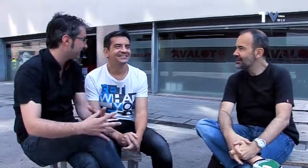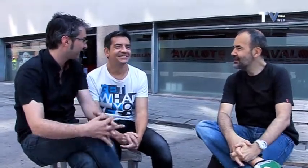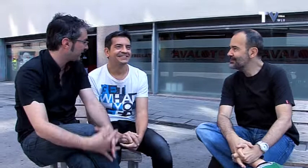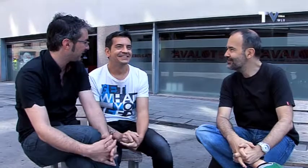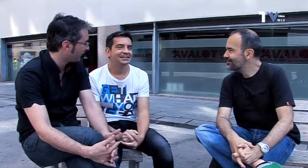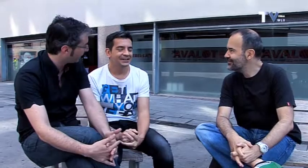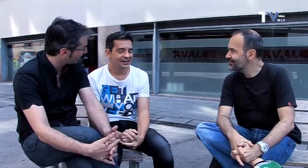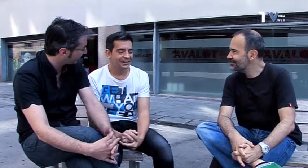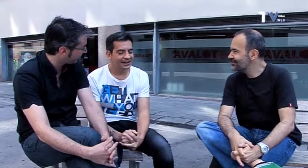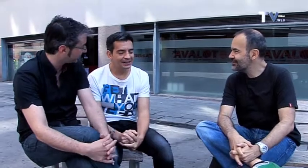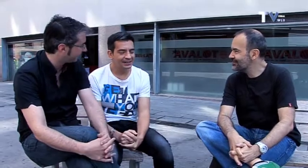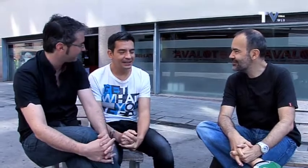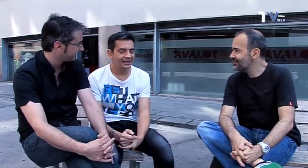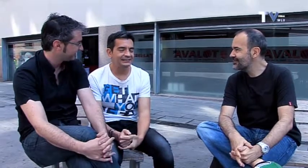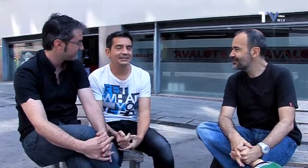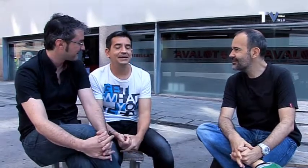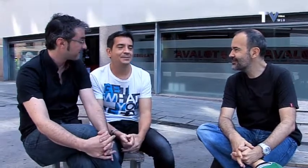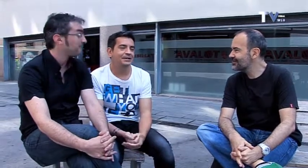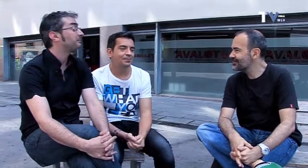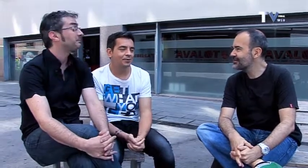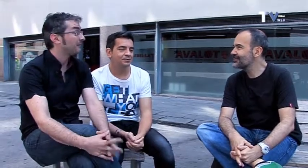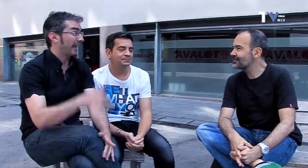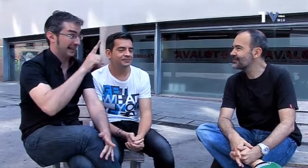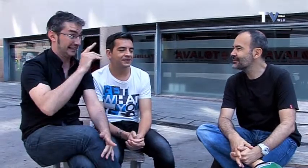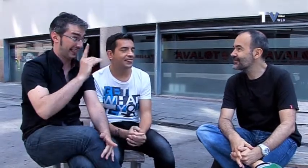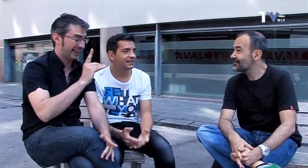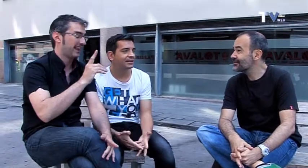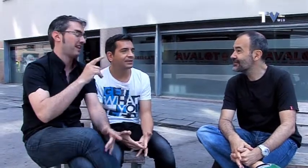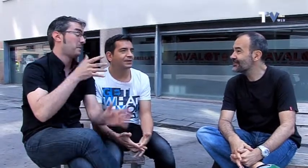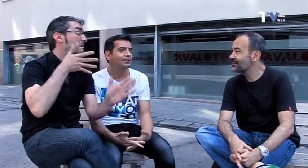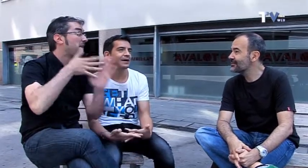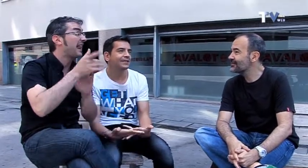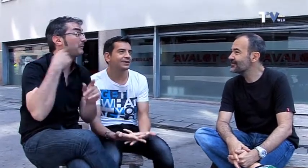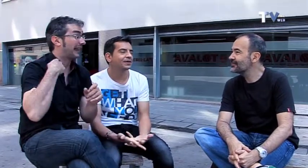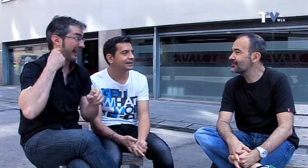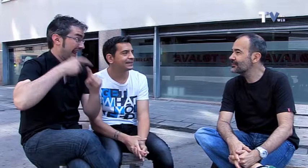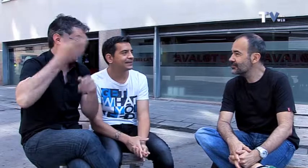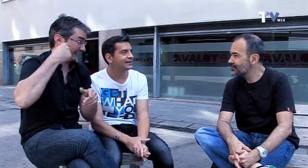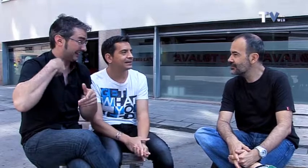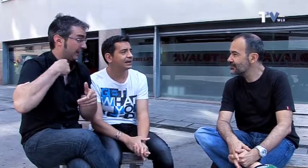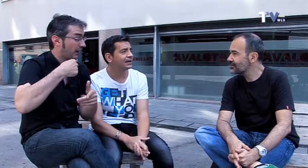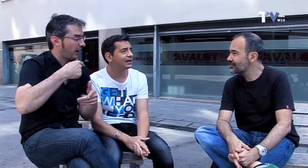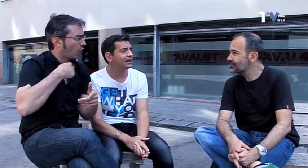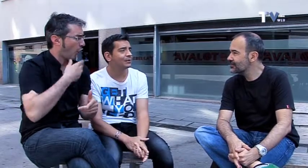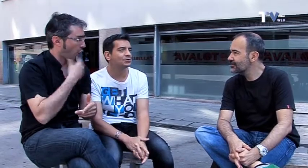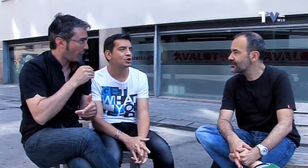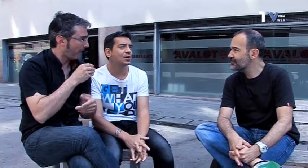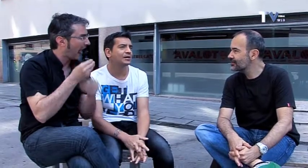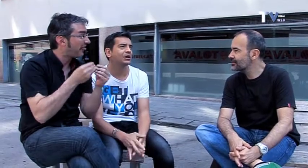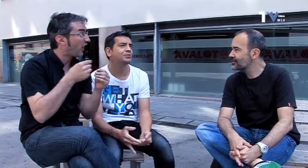esto. Pues LSD viene de un fancine, que es una publicación que hice la universidad, cuyas iniciales